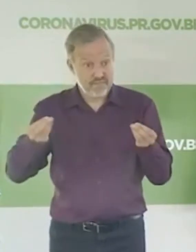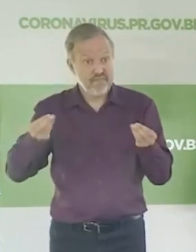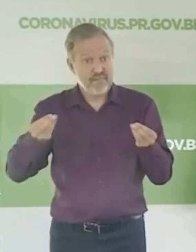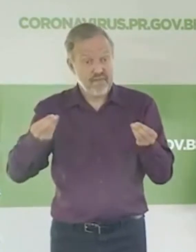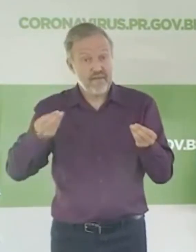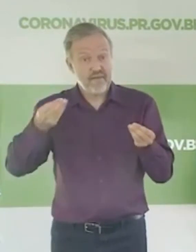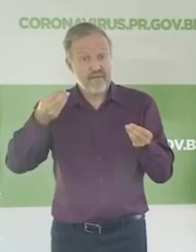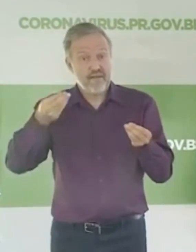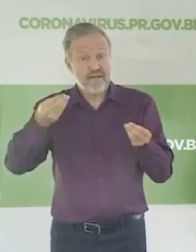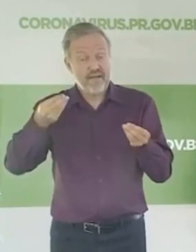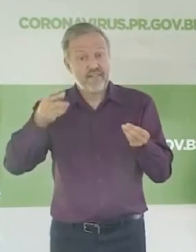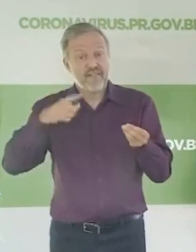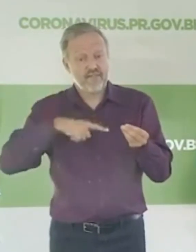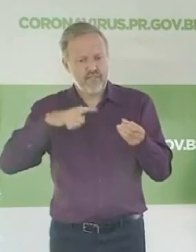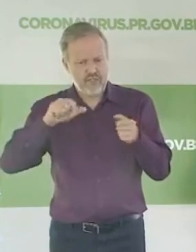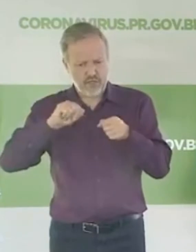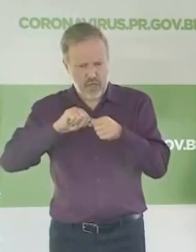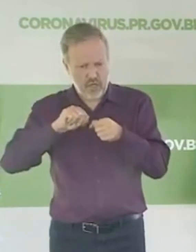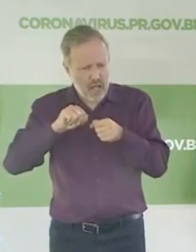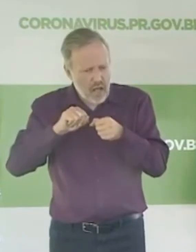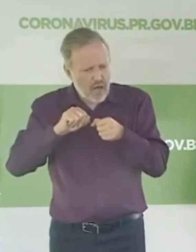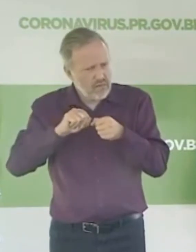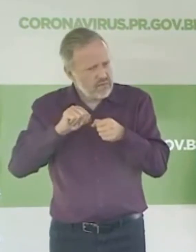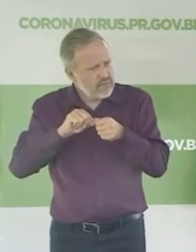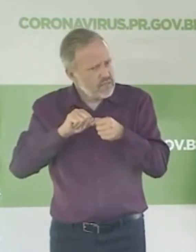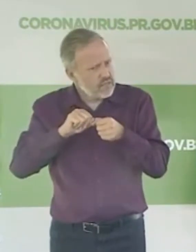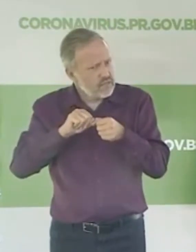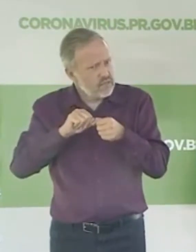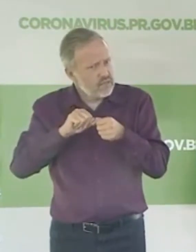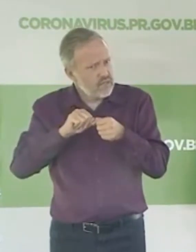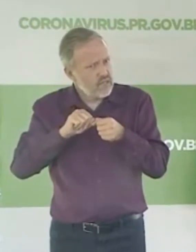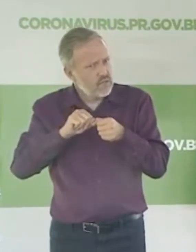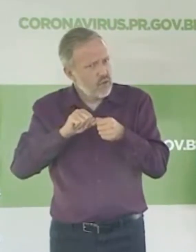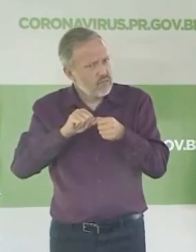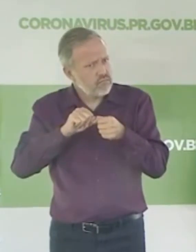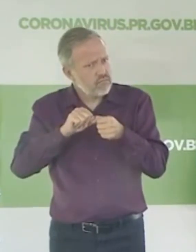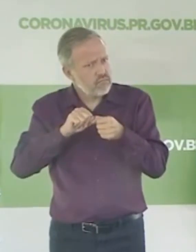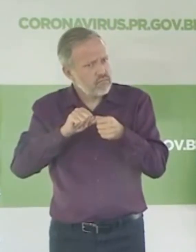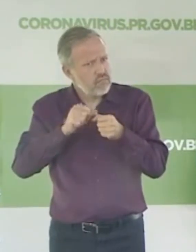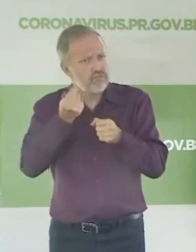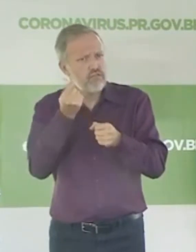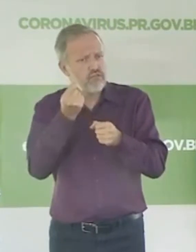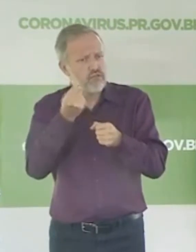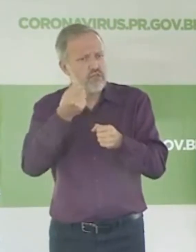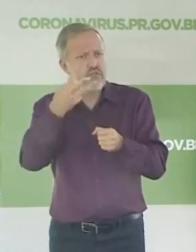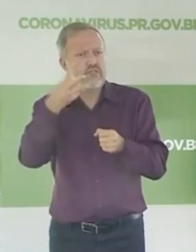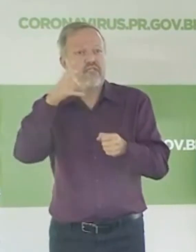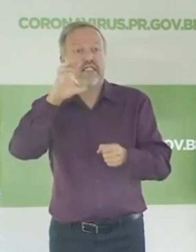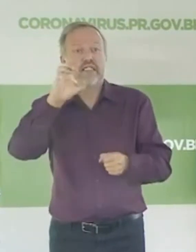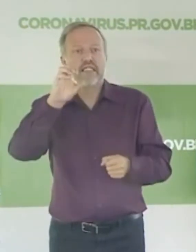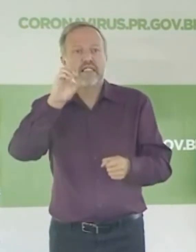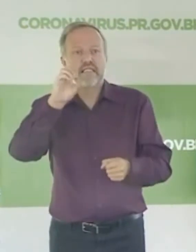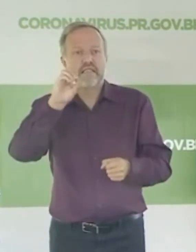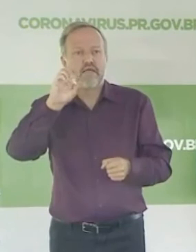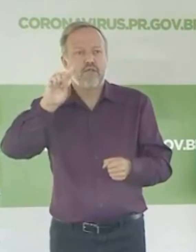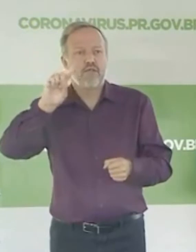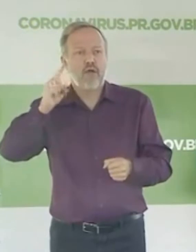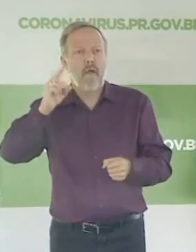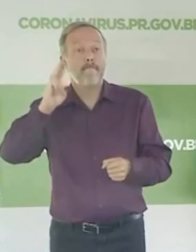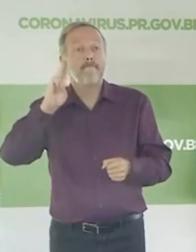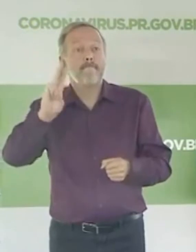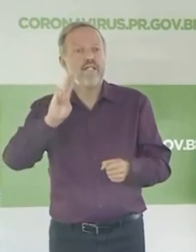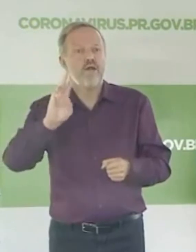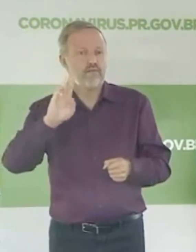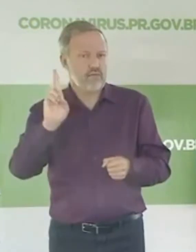estamos fazendo um reforço no caixa de 300 milhões de reais para justamente poder amparar as famílias mais humildes do Paraná.